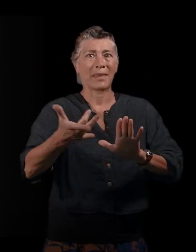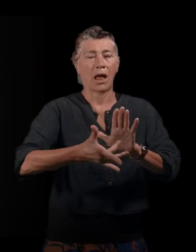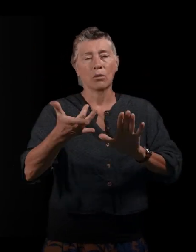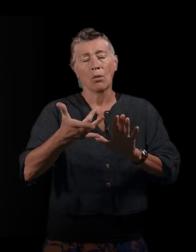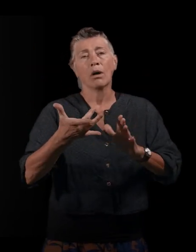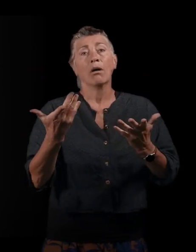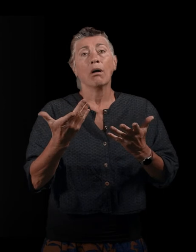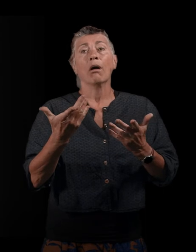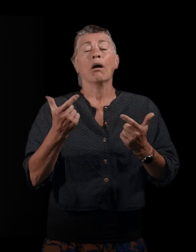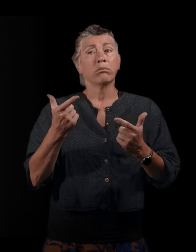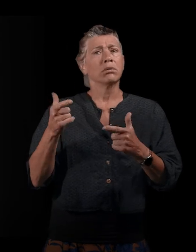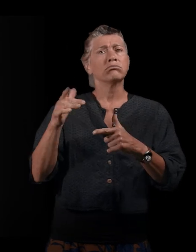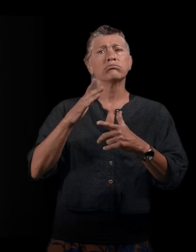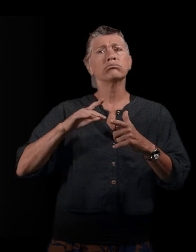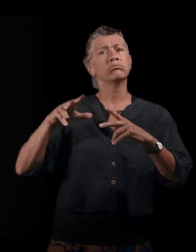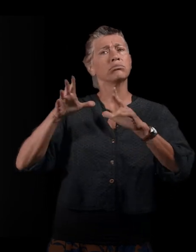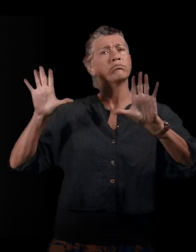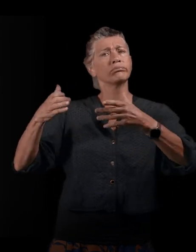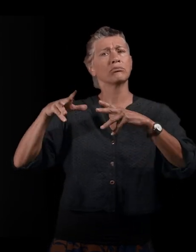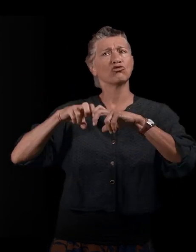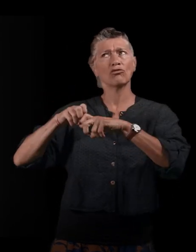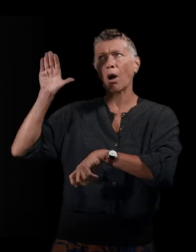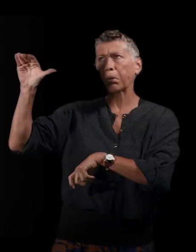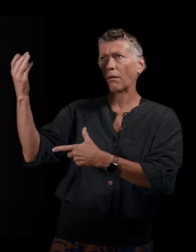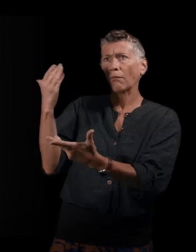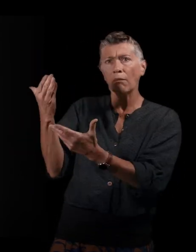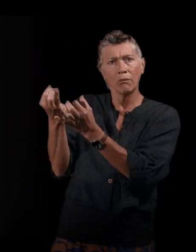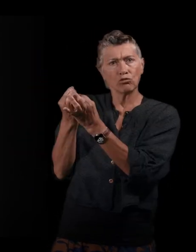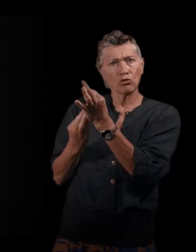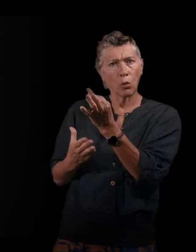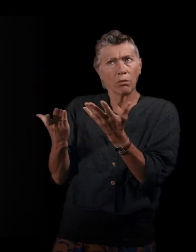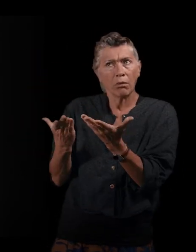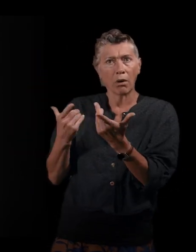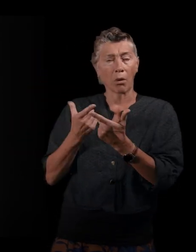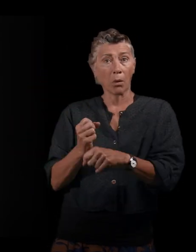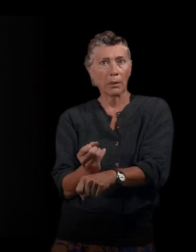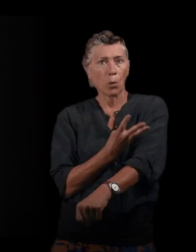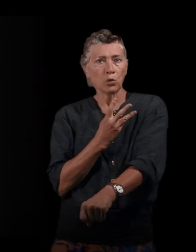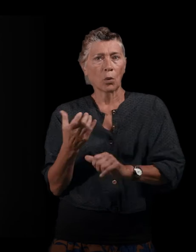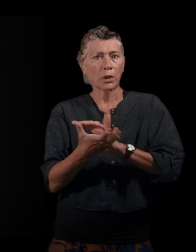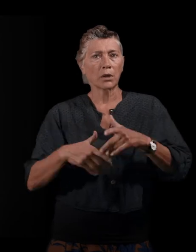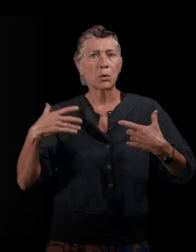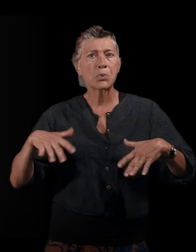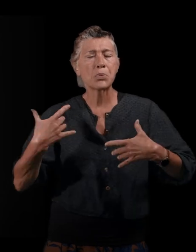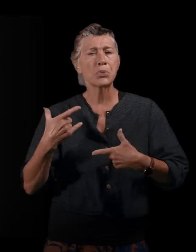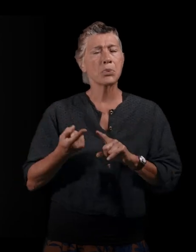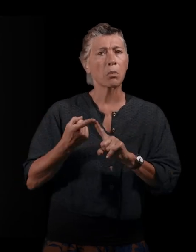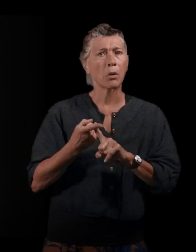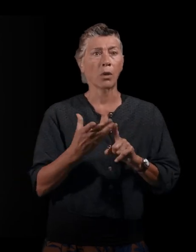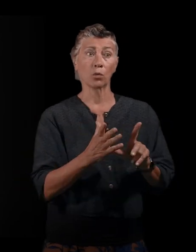les chercheurs ont été, en quelque sorte, interpellés parce qu'il y eu une grande émotion autour de cette crise. Et on nous a un peu demandé aussi de fournir